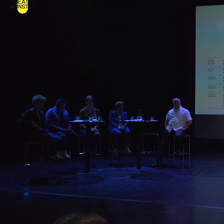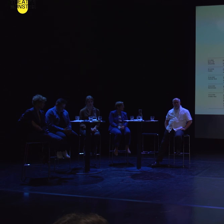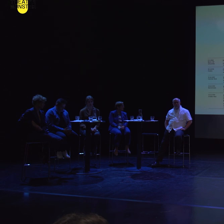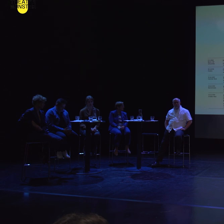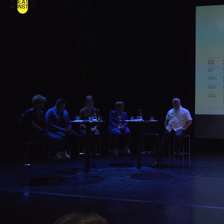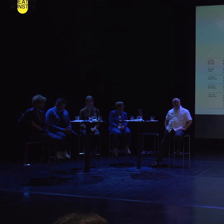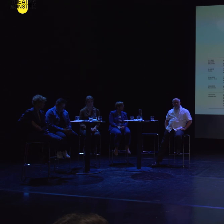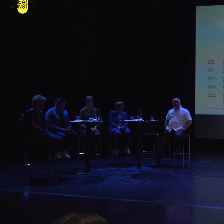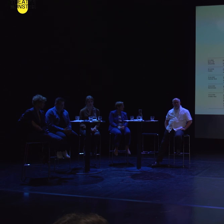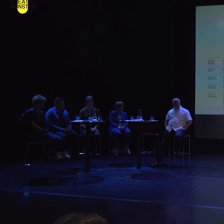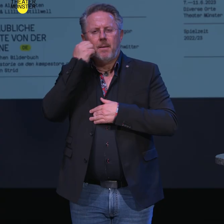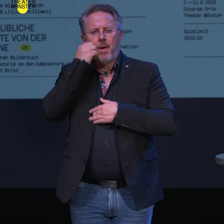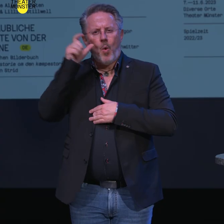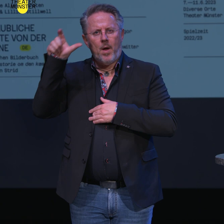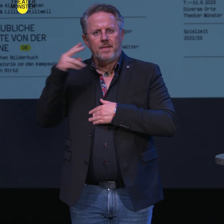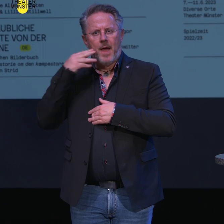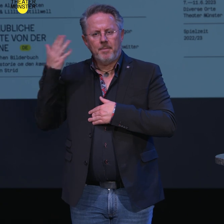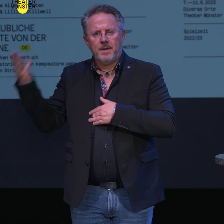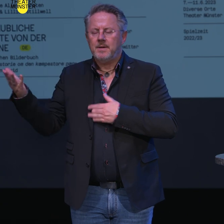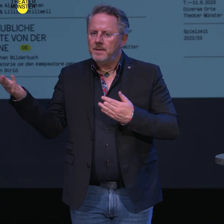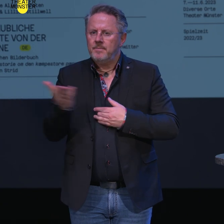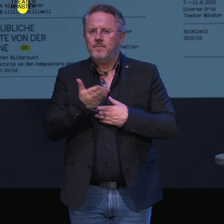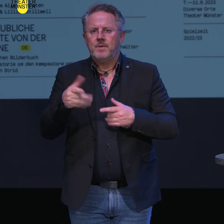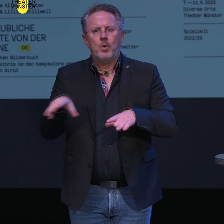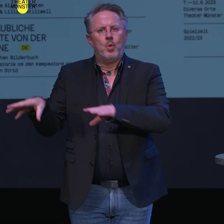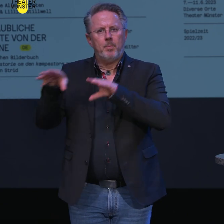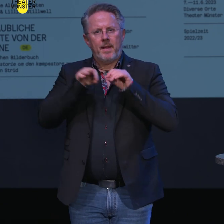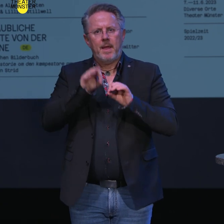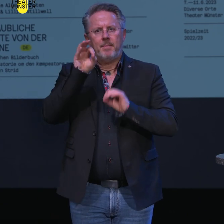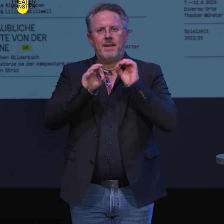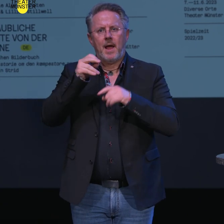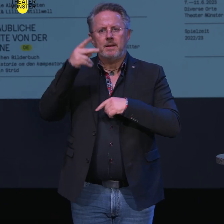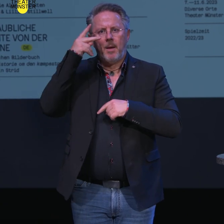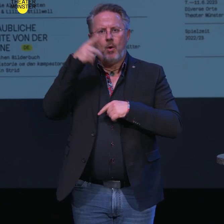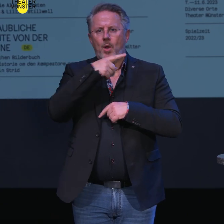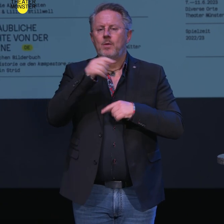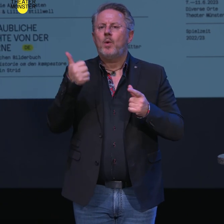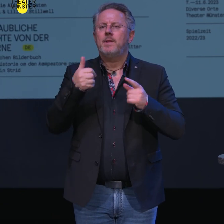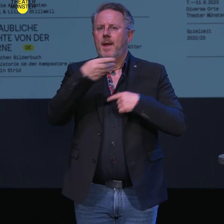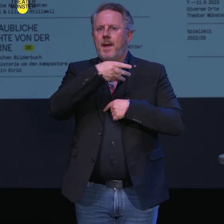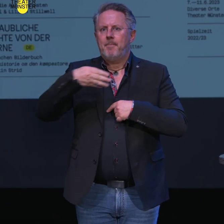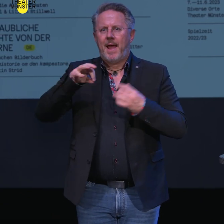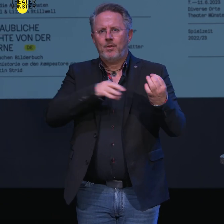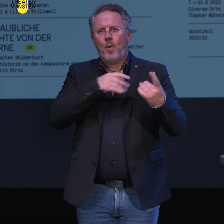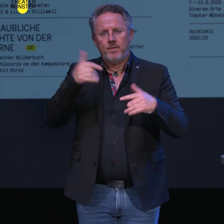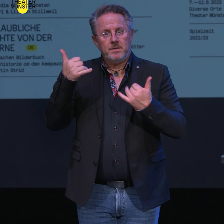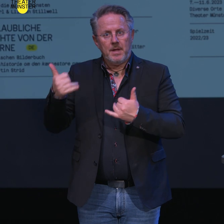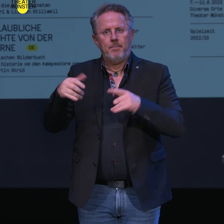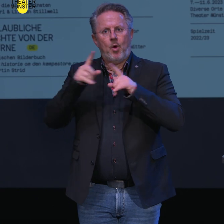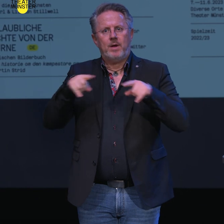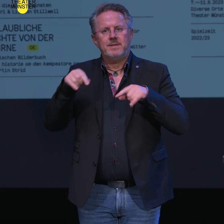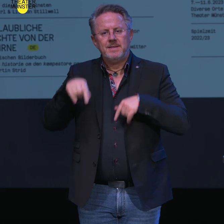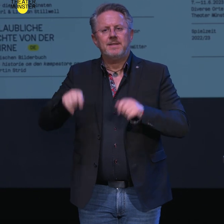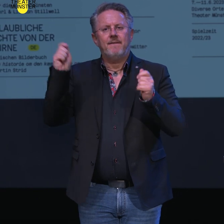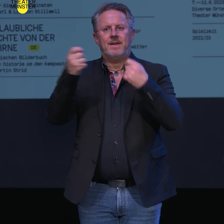von Sebastian Bauer. Beide Produktionen sind Übernahmen vom Theater Bonn und Beethoven-Orchester Bonn und mit Einladungen zum Westwind